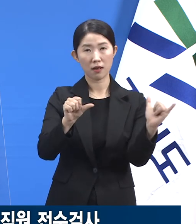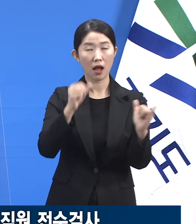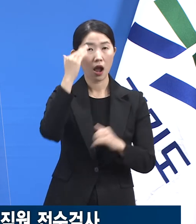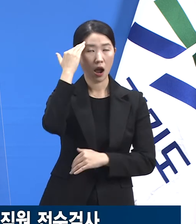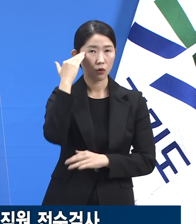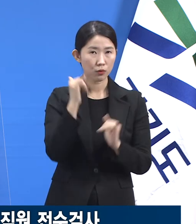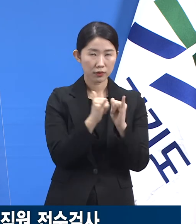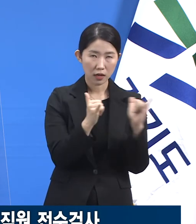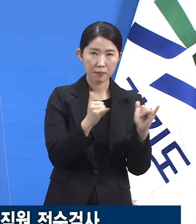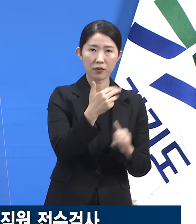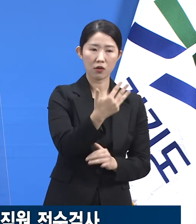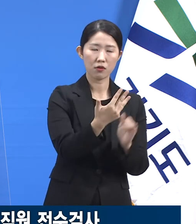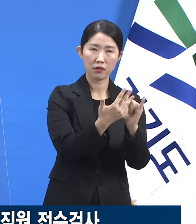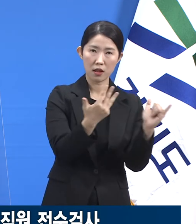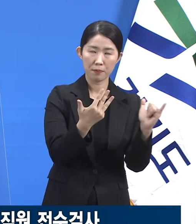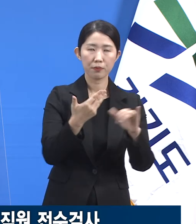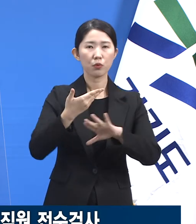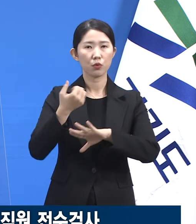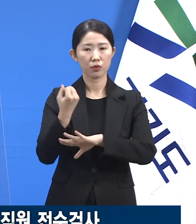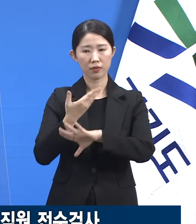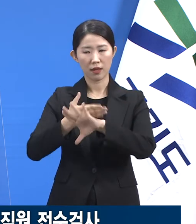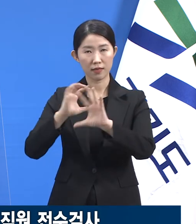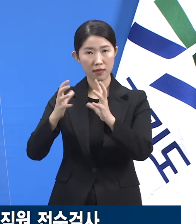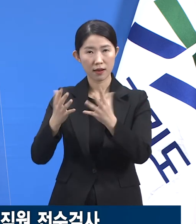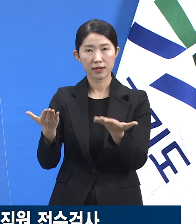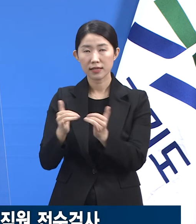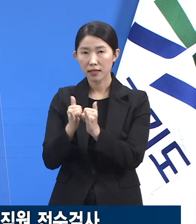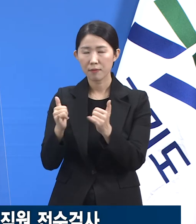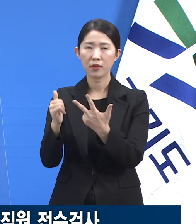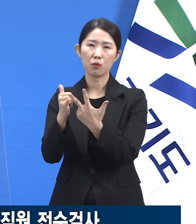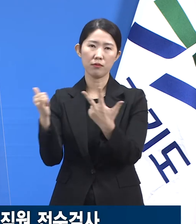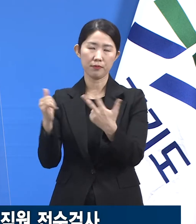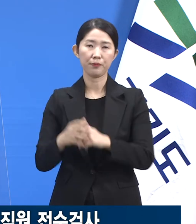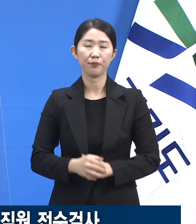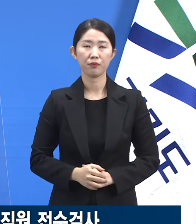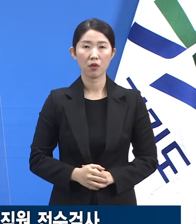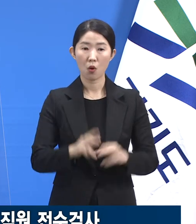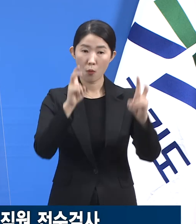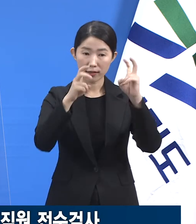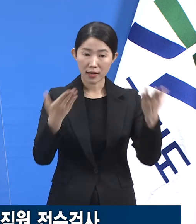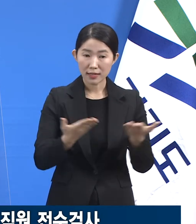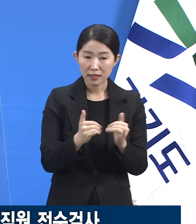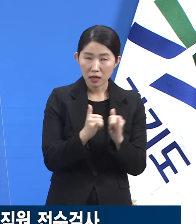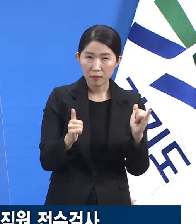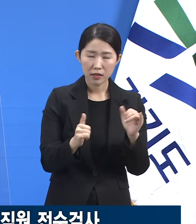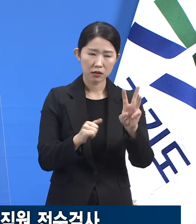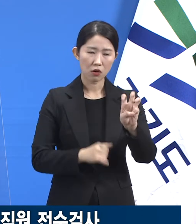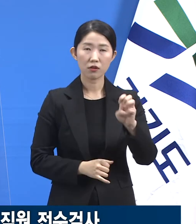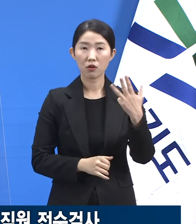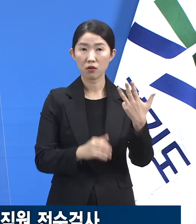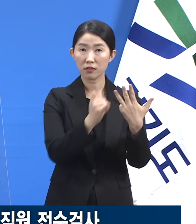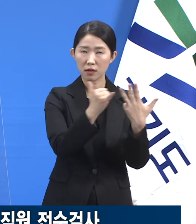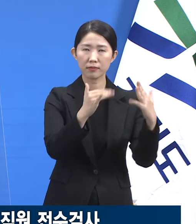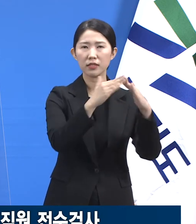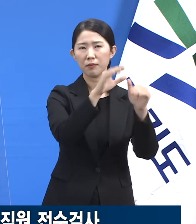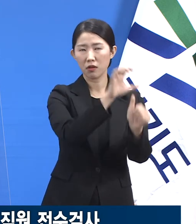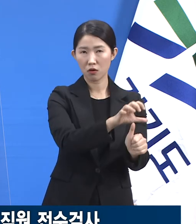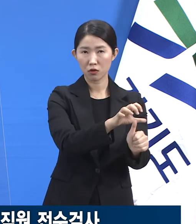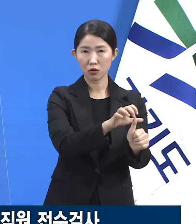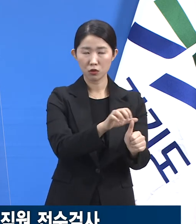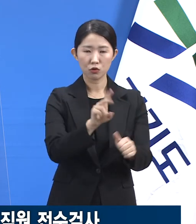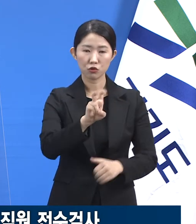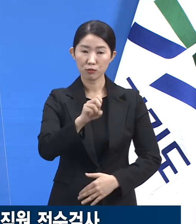8명, 외국인 7명입니다. 회사의 직원 중 38명은 자가격리, 26명은